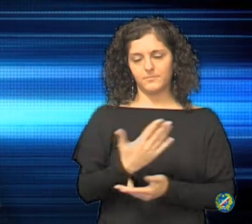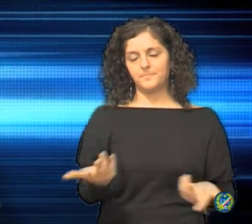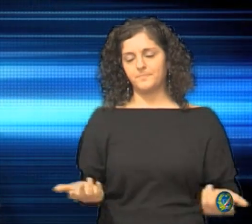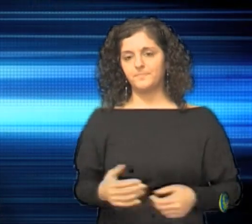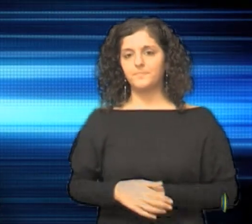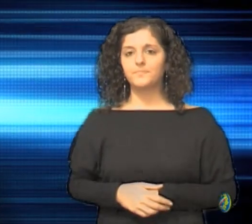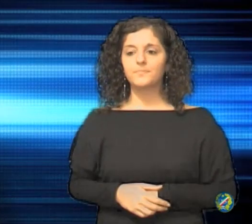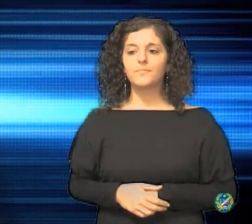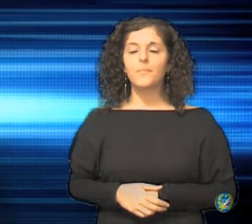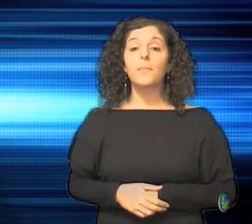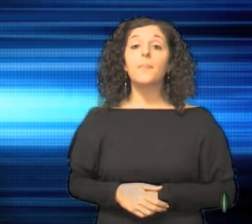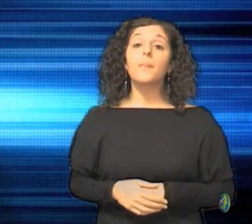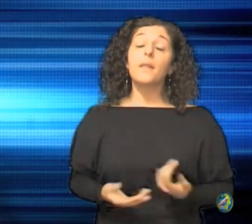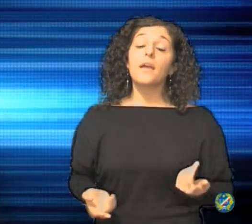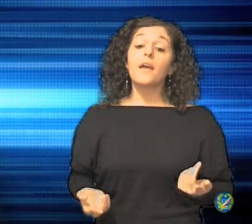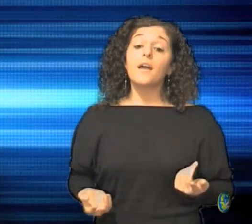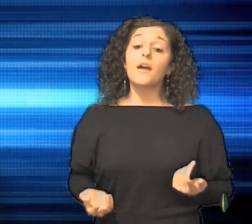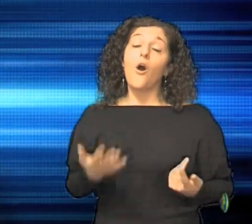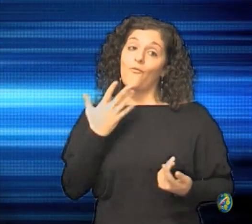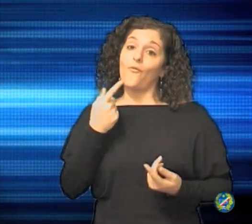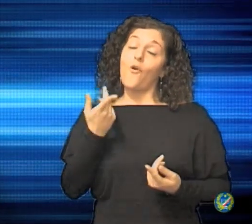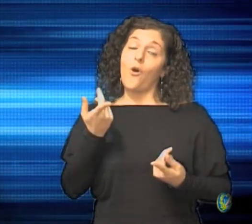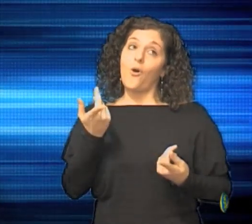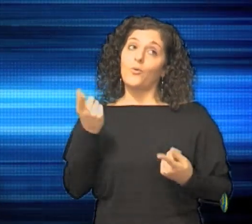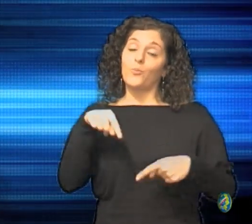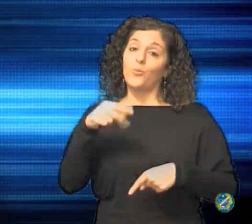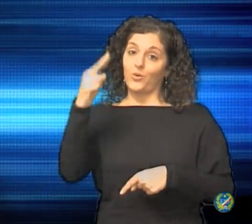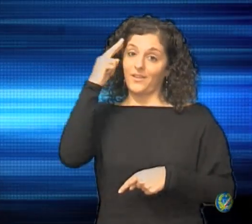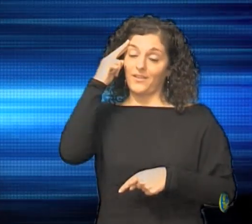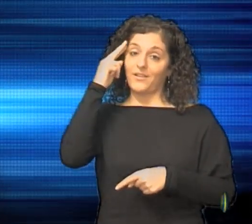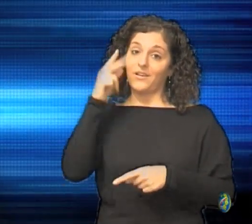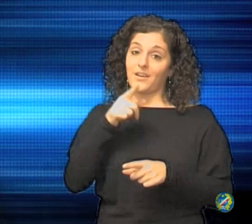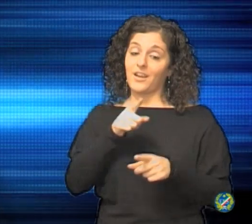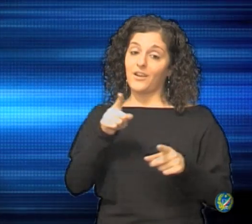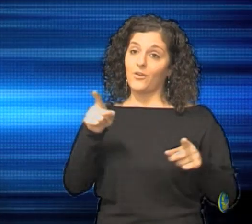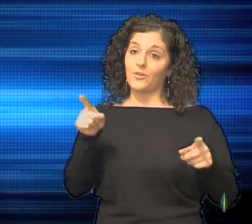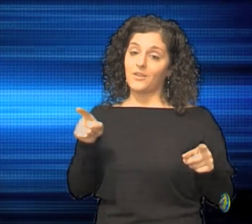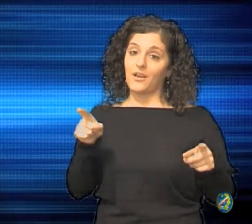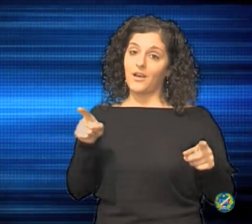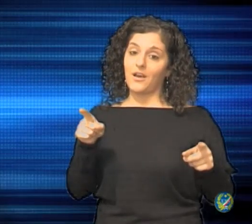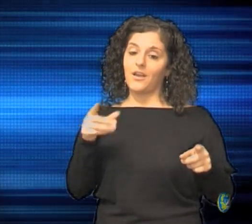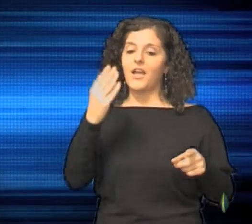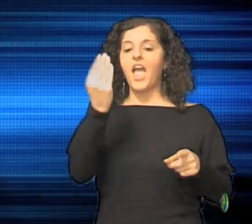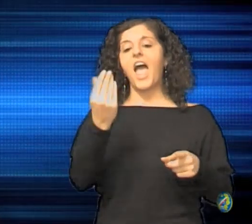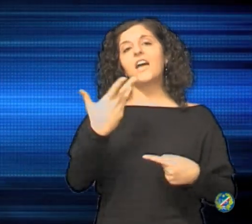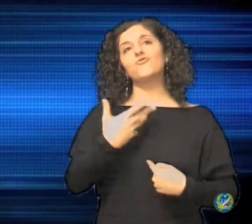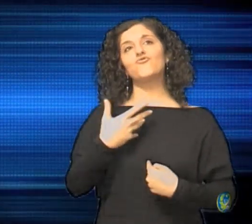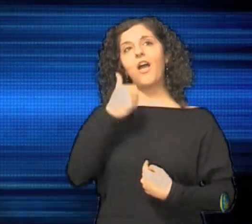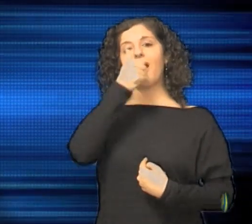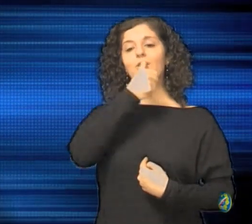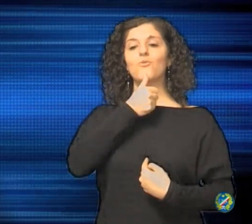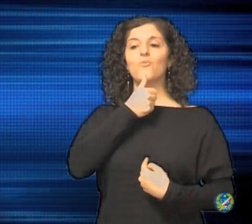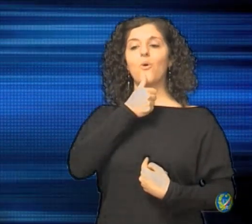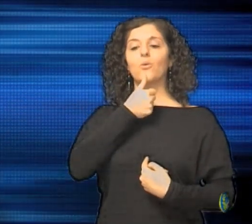Vi ricordiamo poi, voglio ricordarvi che l'ENS ha il ruolo di rappresentanza e